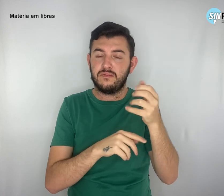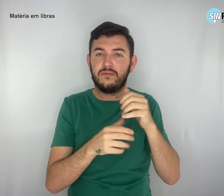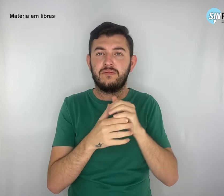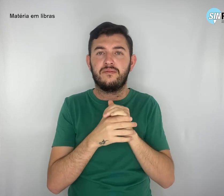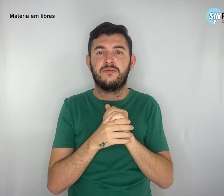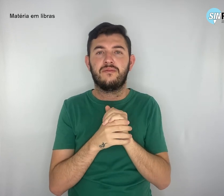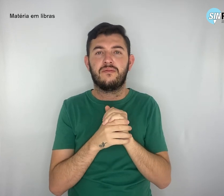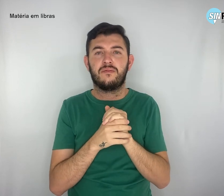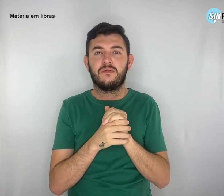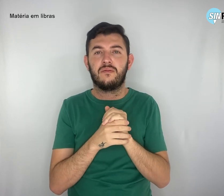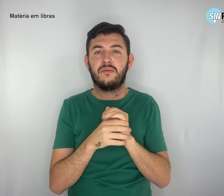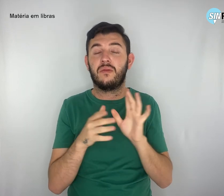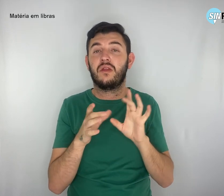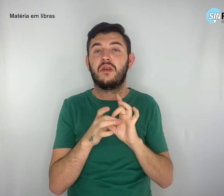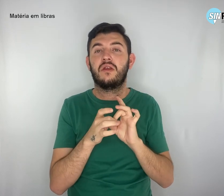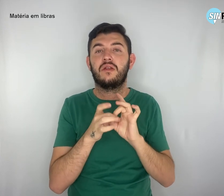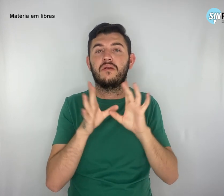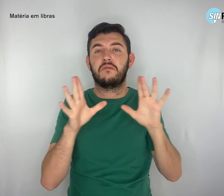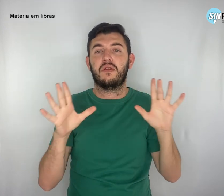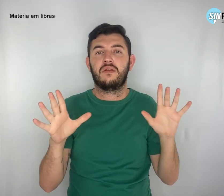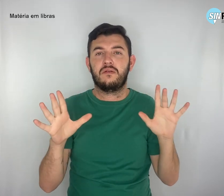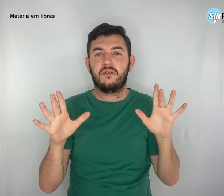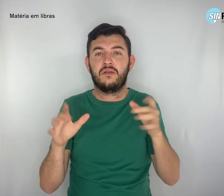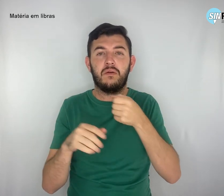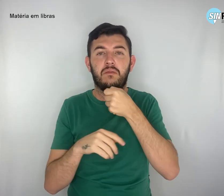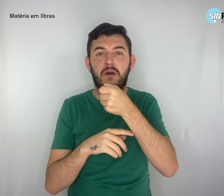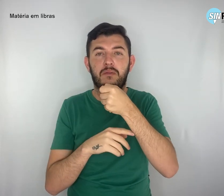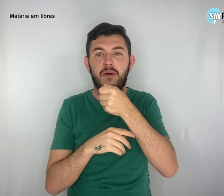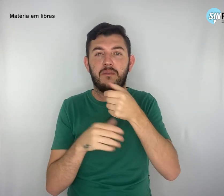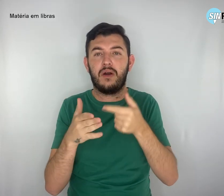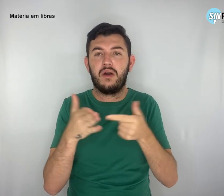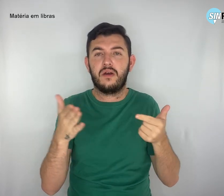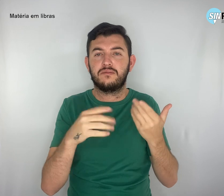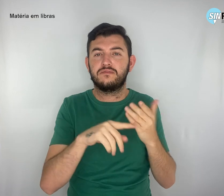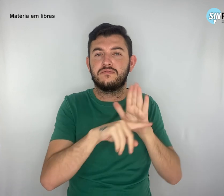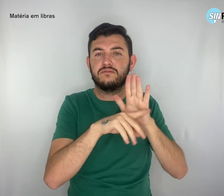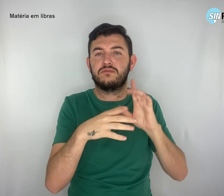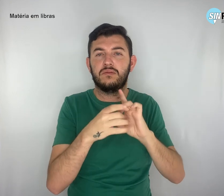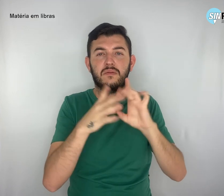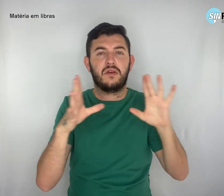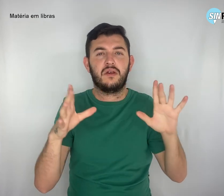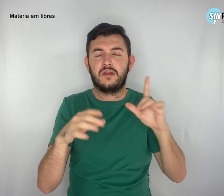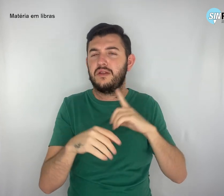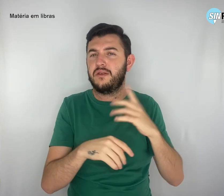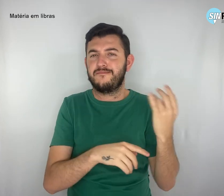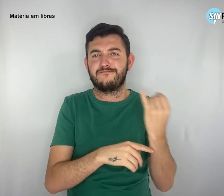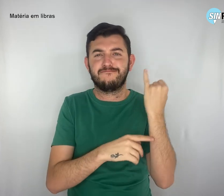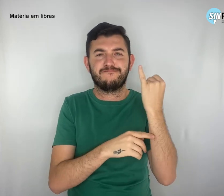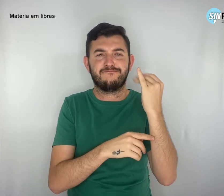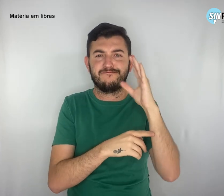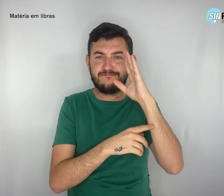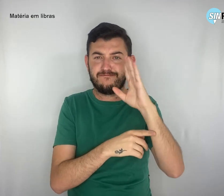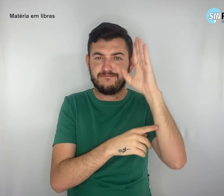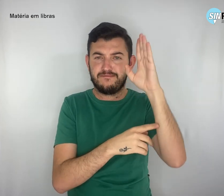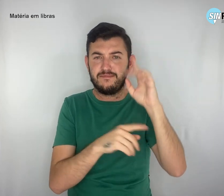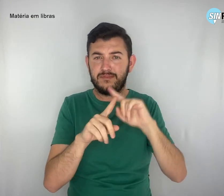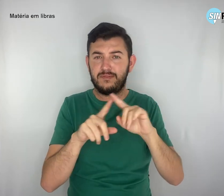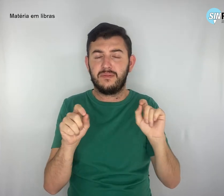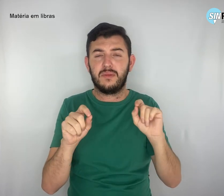de imprensa é fundamental para a democracia. Atualmente, recém saído de um